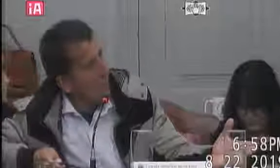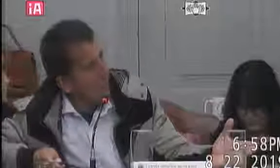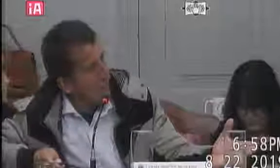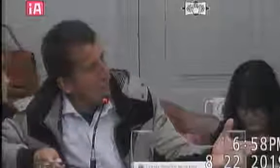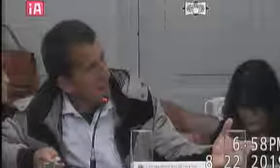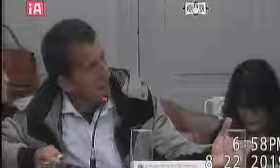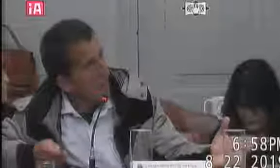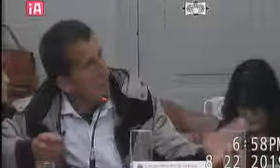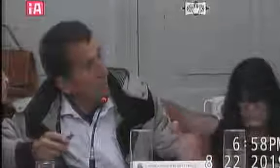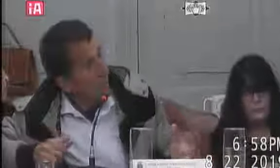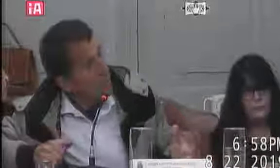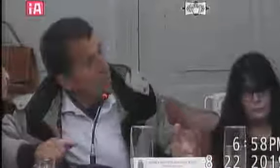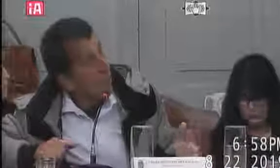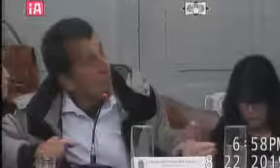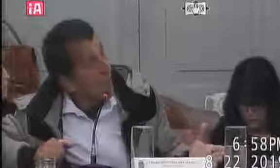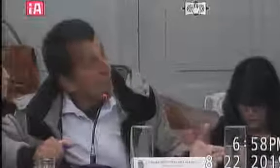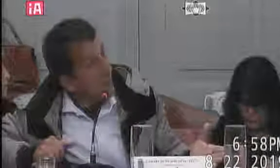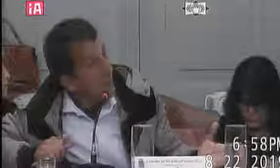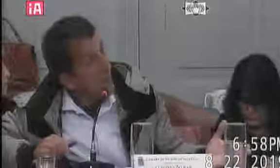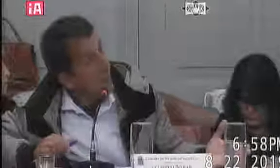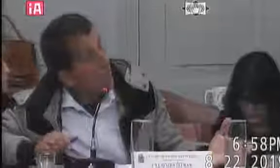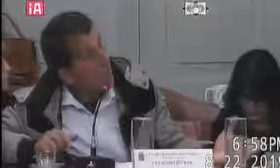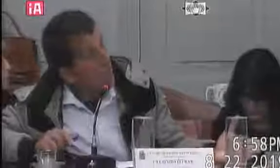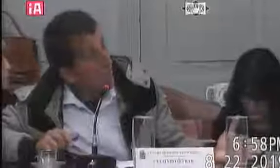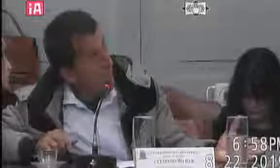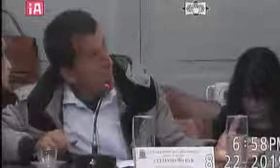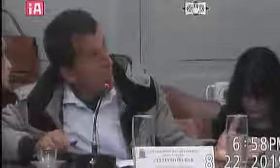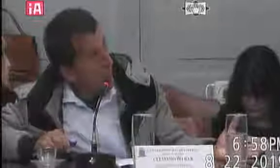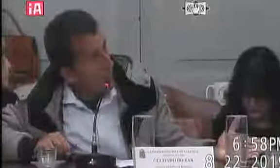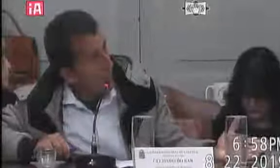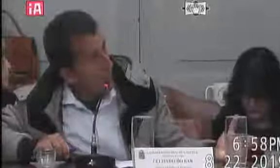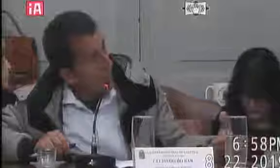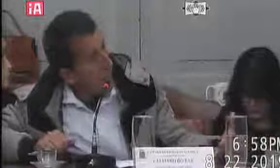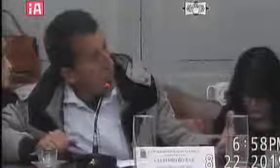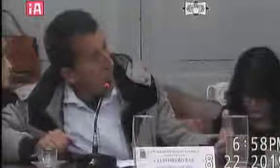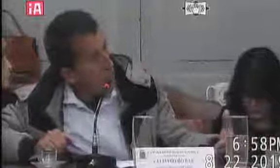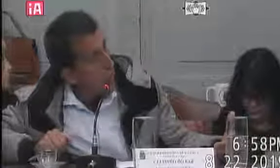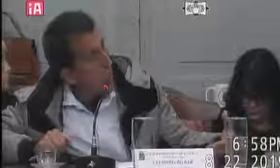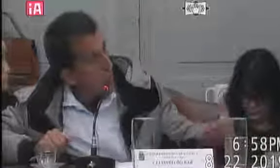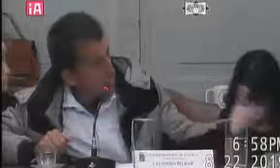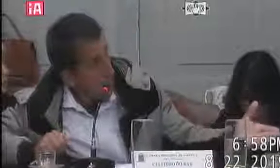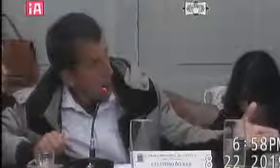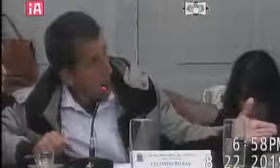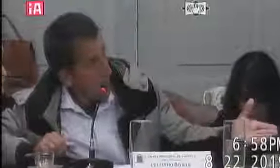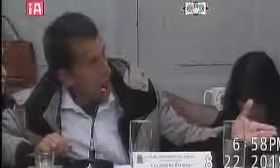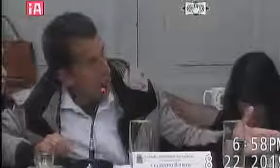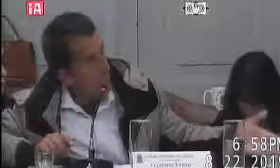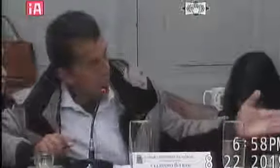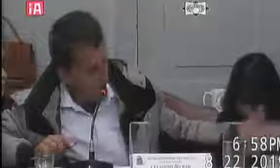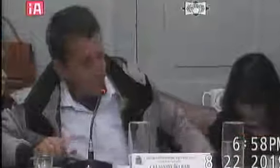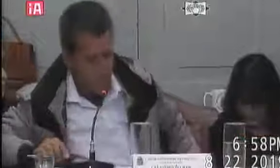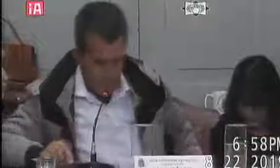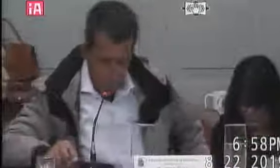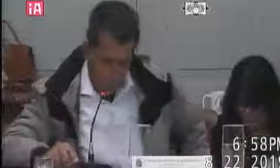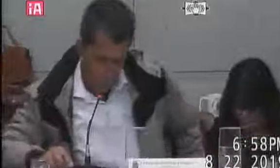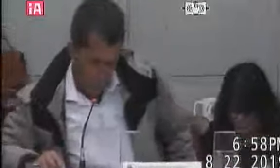para dar uma melhorada entendeu de alguma maneira esses empresários também ajudar os colégios ou as creches